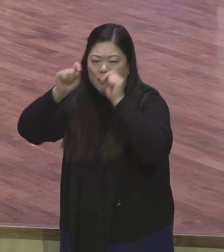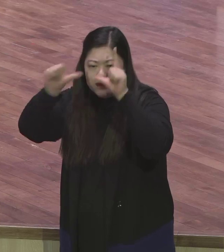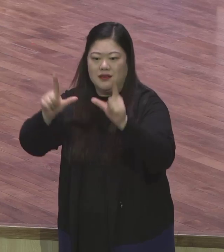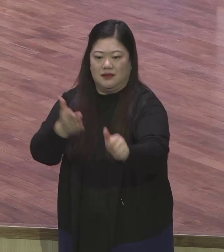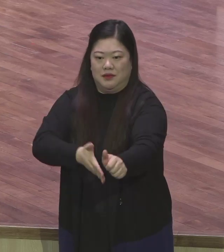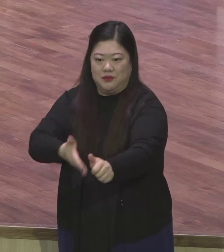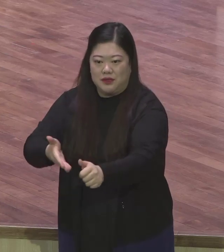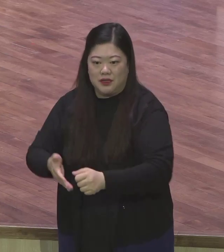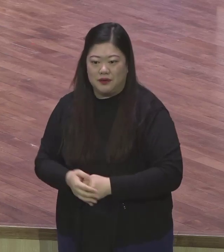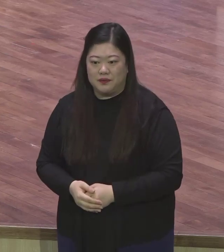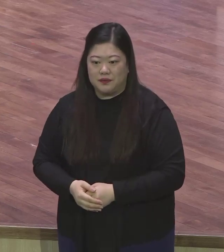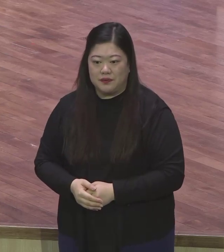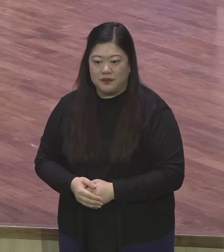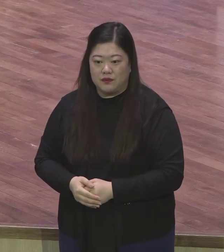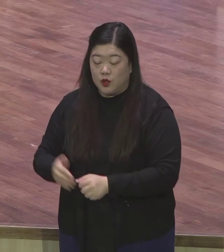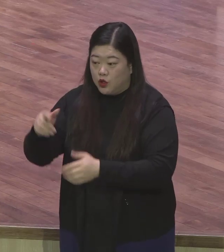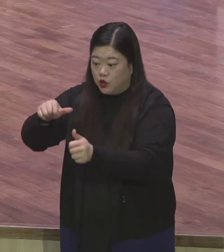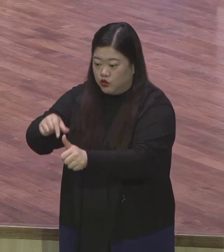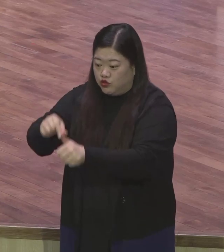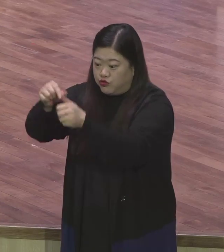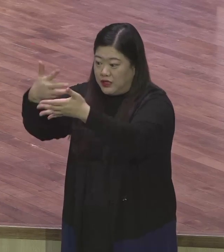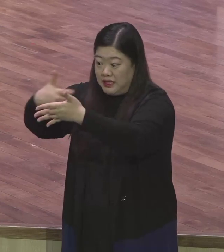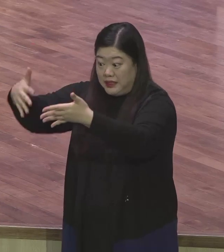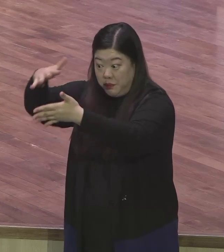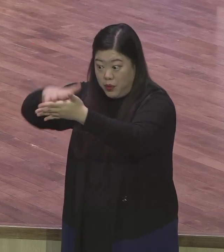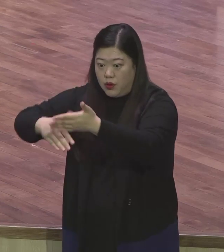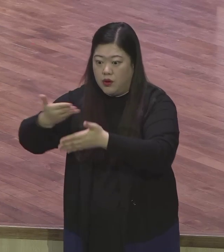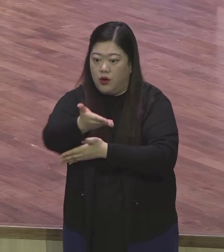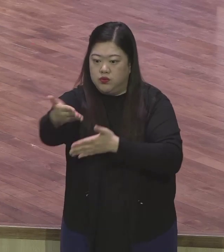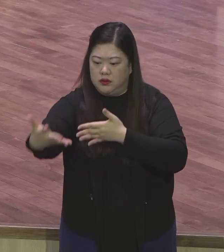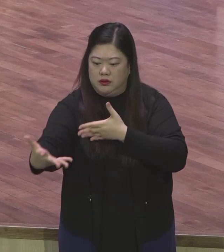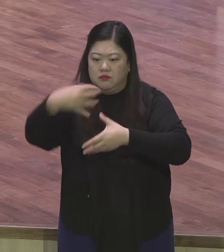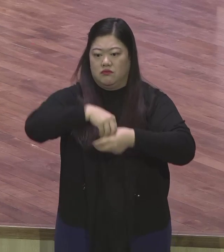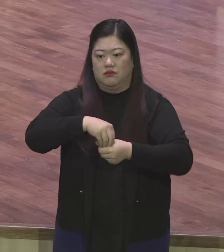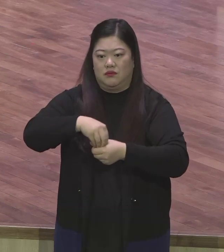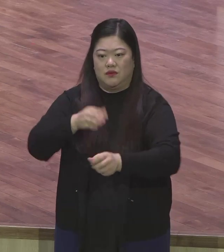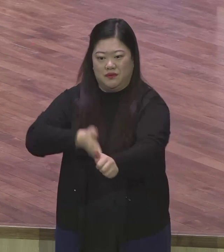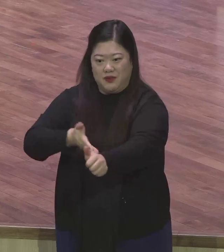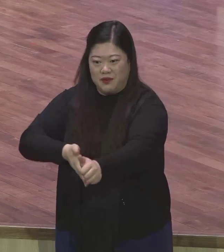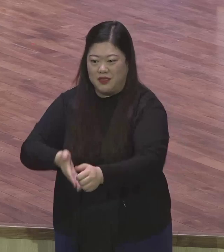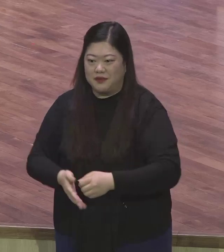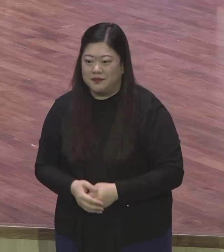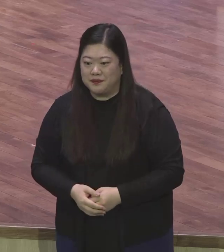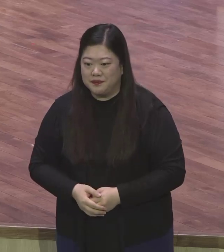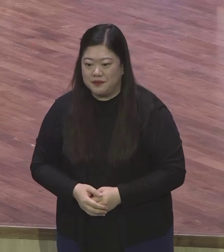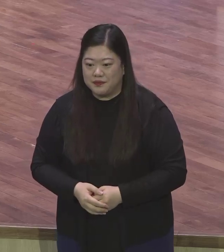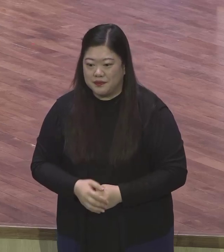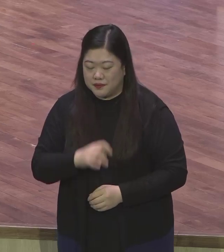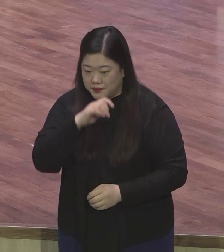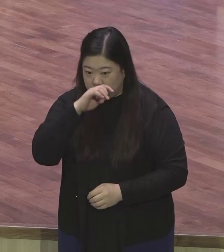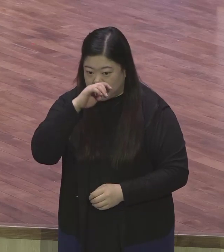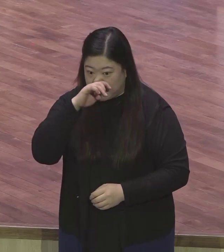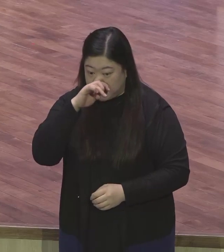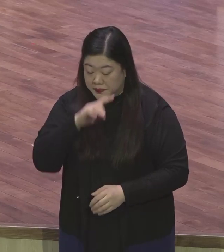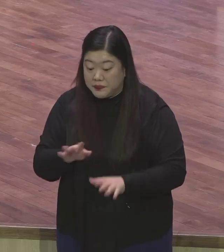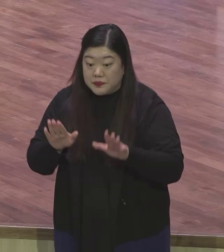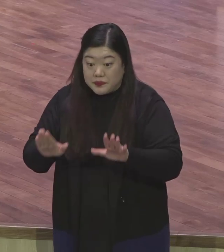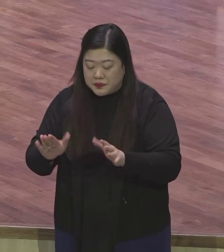시간표 속에 들어가시기를 바랍니다. 오늘 본문 말씀은 예수 거이토의 마음이란 주제로 올해